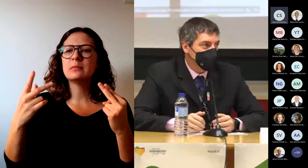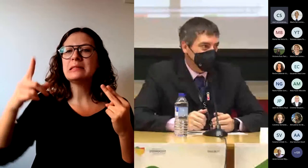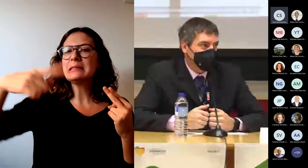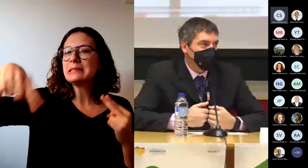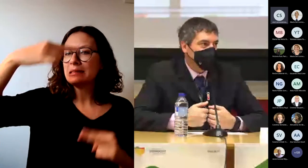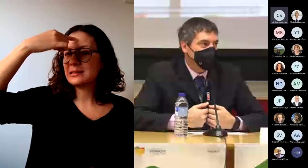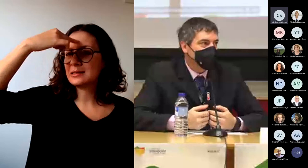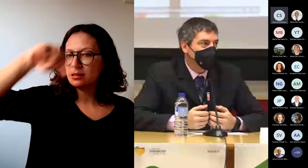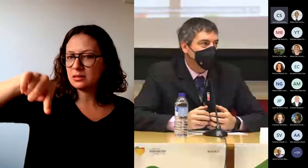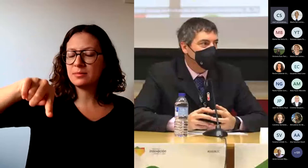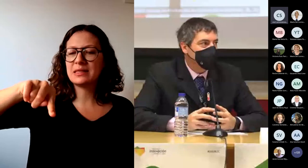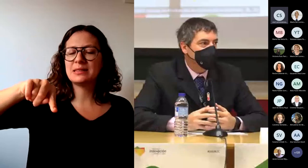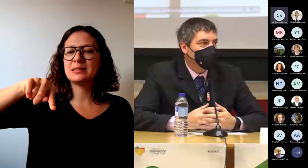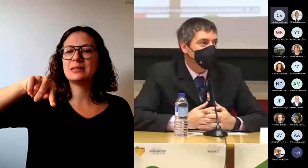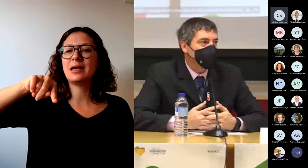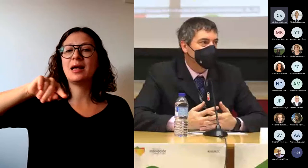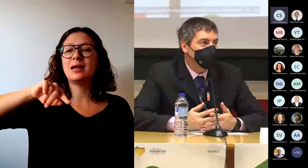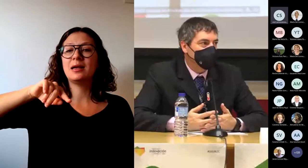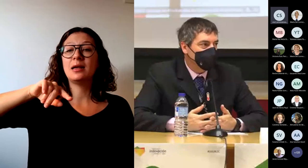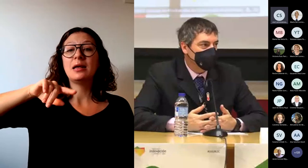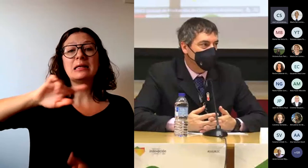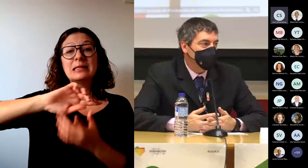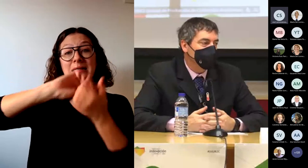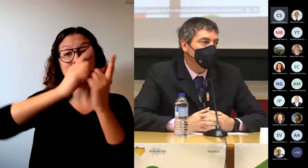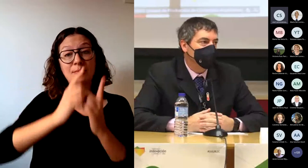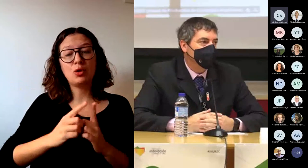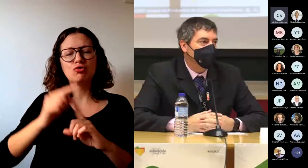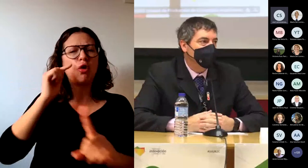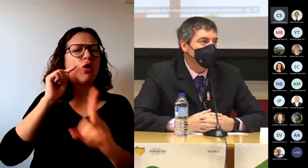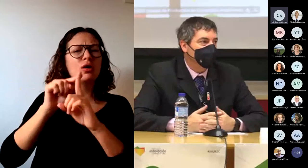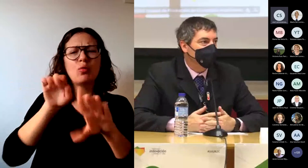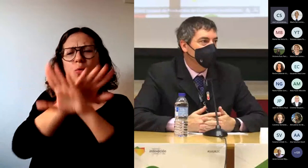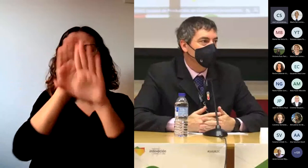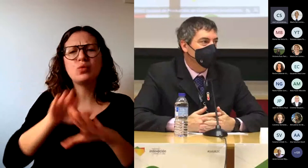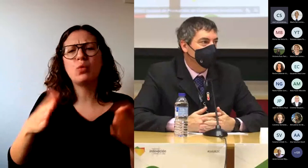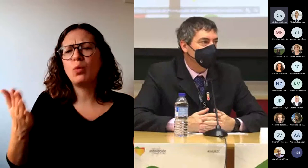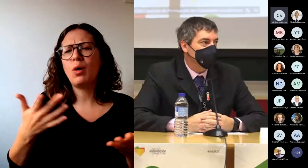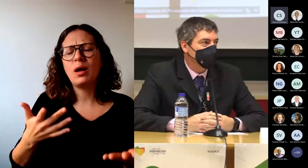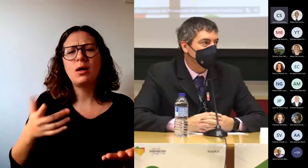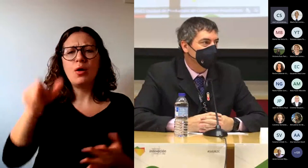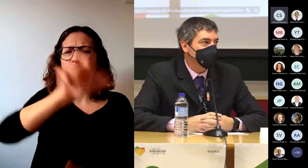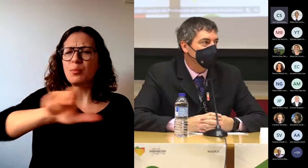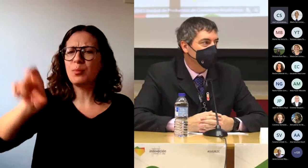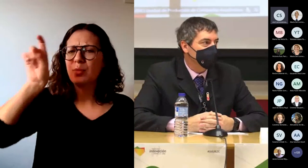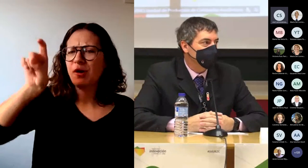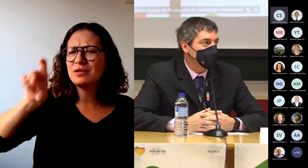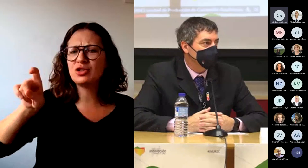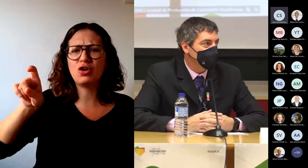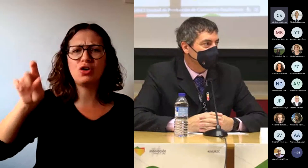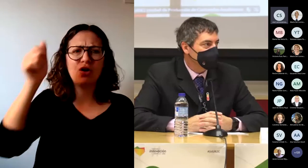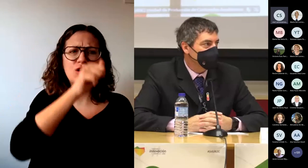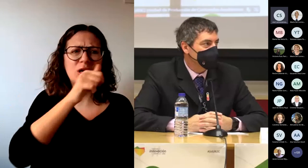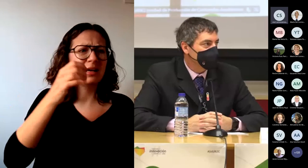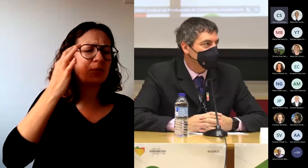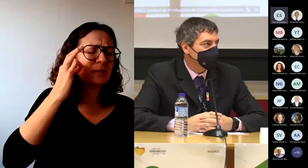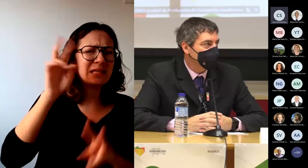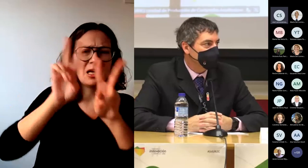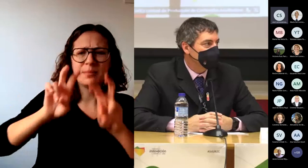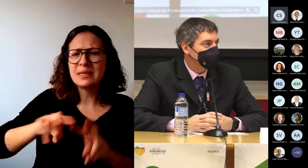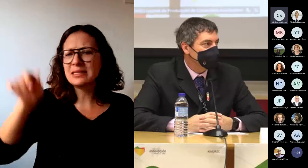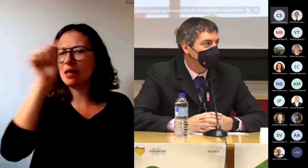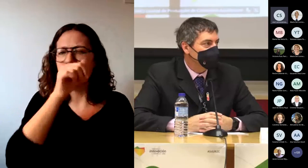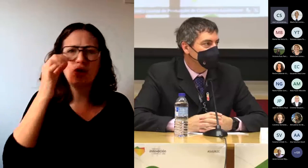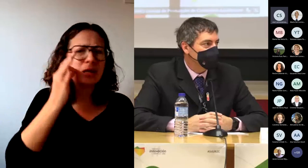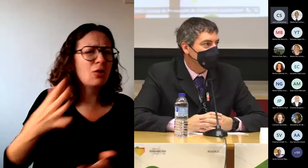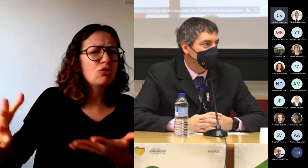cambios han siempre intentado ofrecer un mejor servicio hacia todos los profesores, profesoras, investigadores, investigadoras de